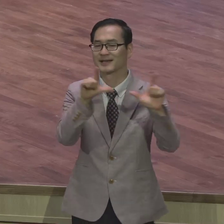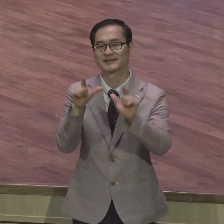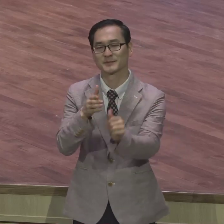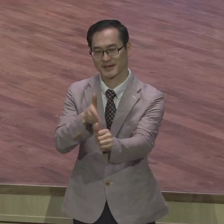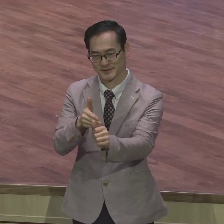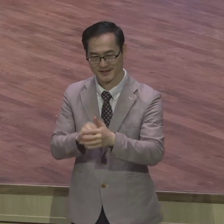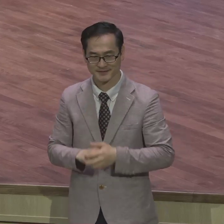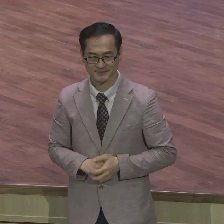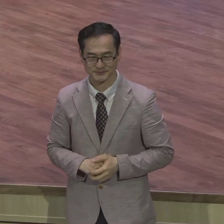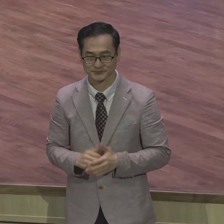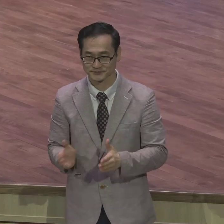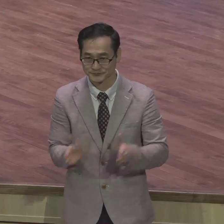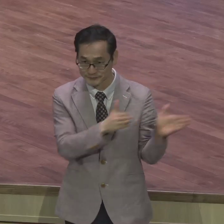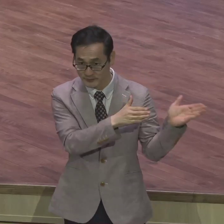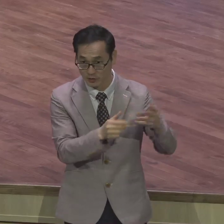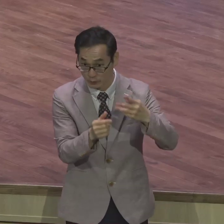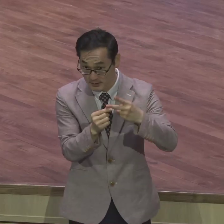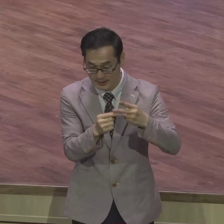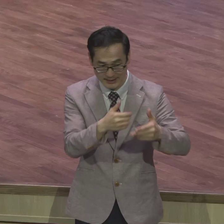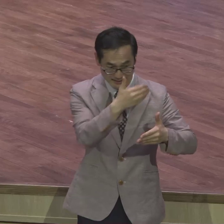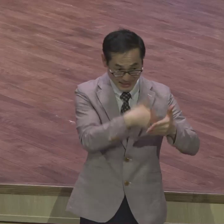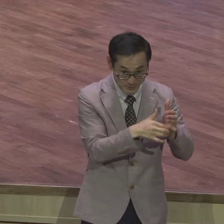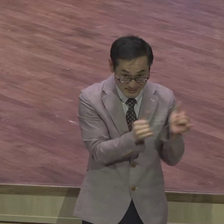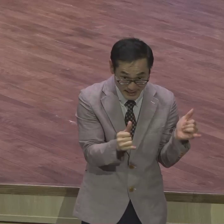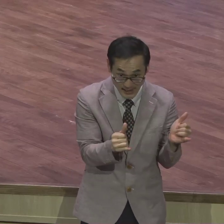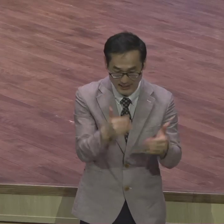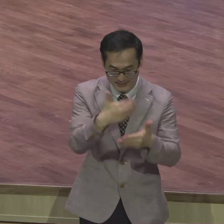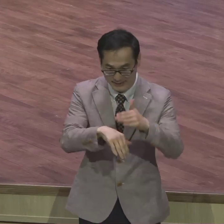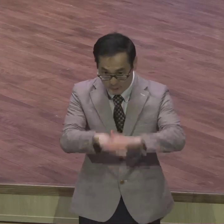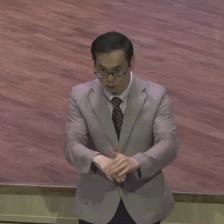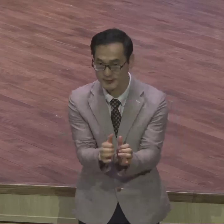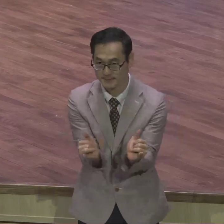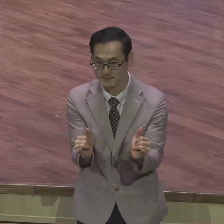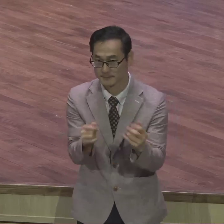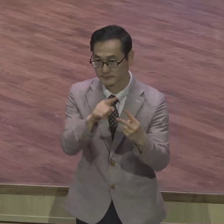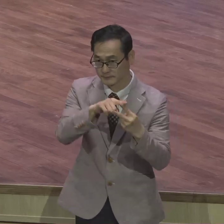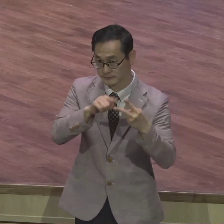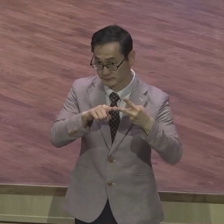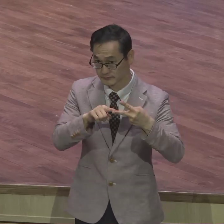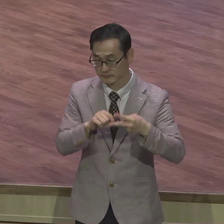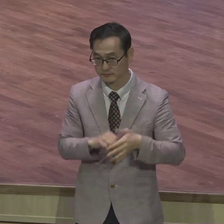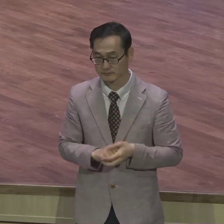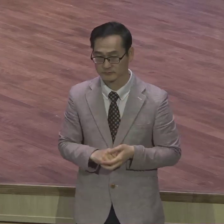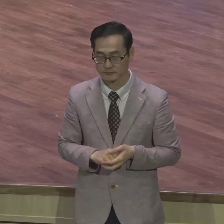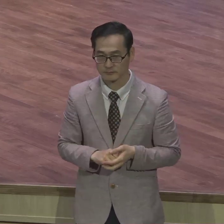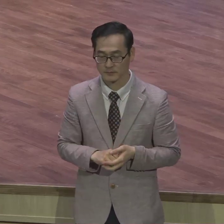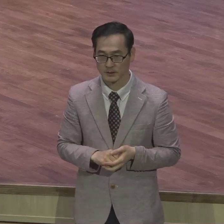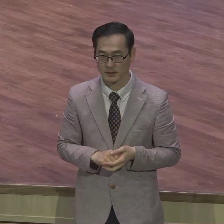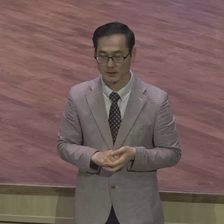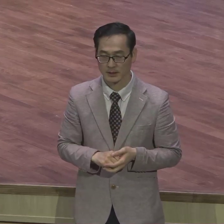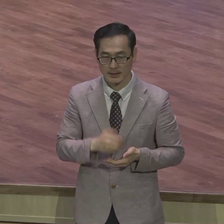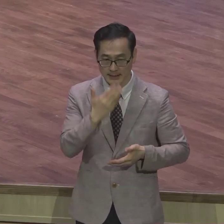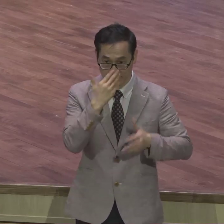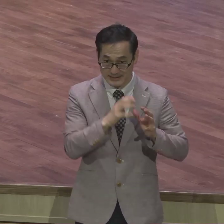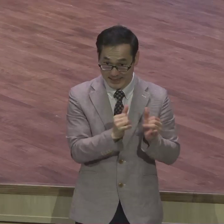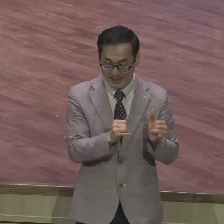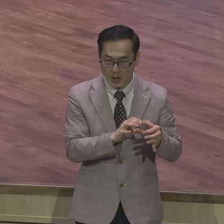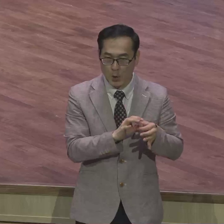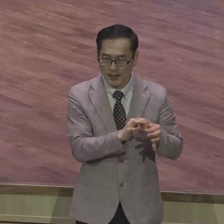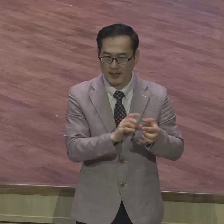27절로 29절로 봅니다 또 이사야가 이스라엘에 관하여 외치되 이스라엘